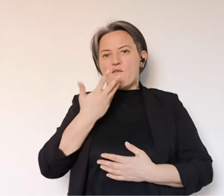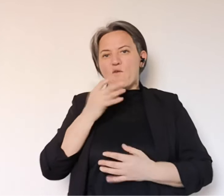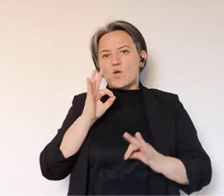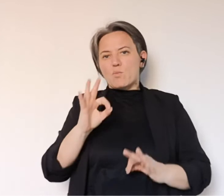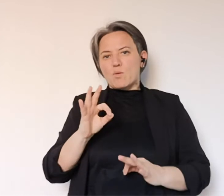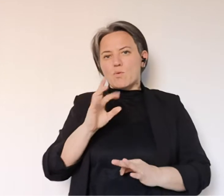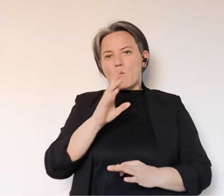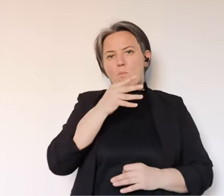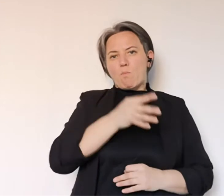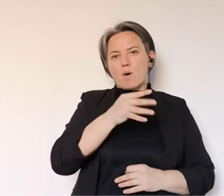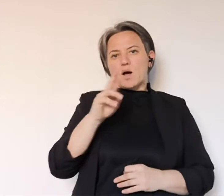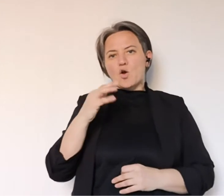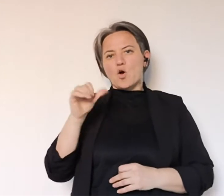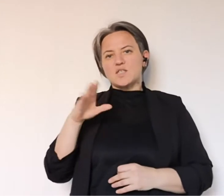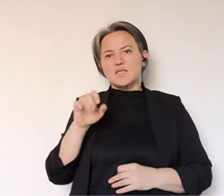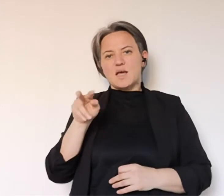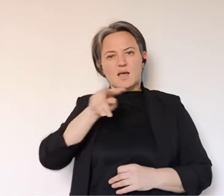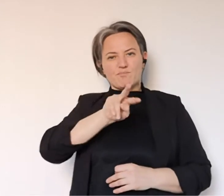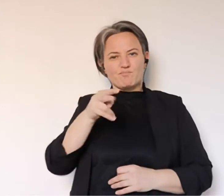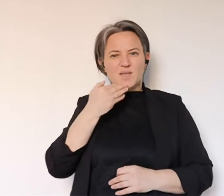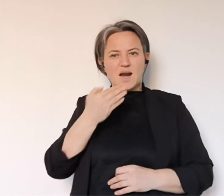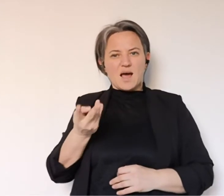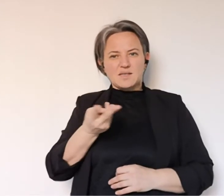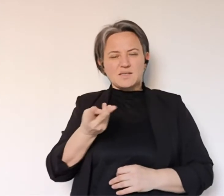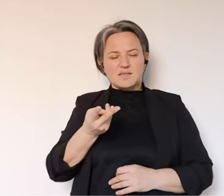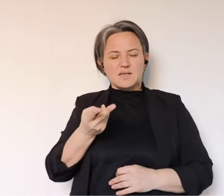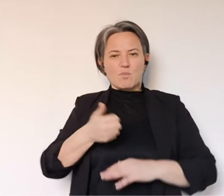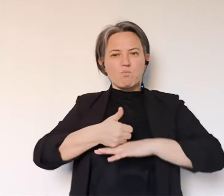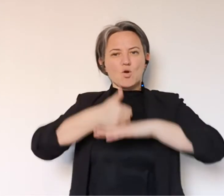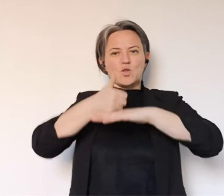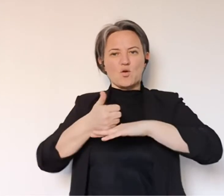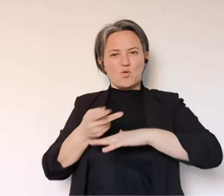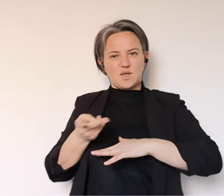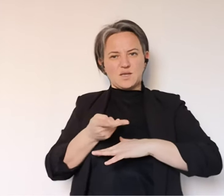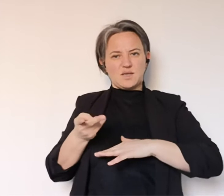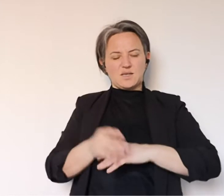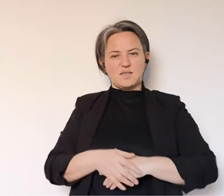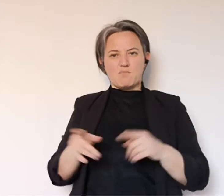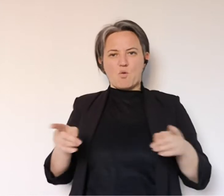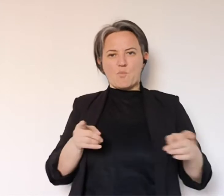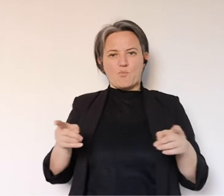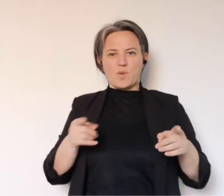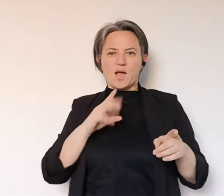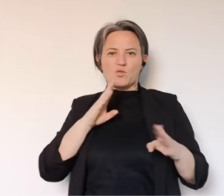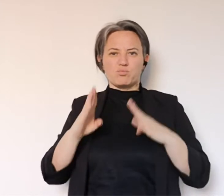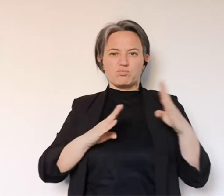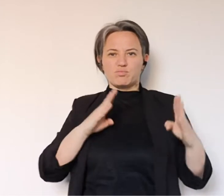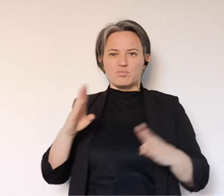'inno italiano e permettetemi ancora di ringraziare Massimo e Ros che sono stati